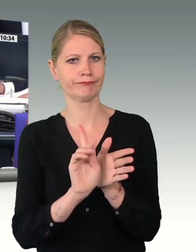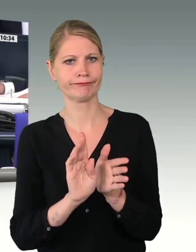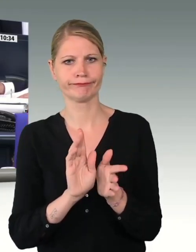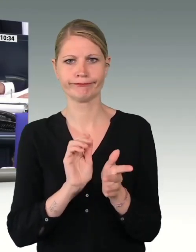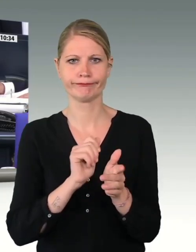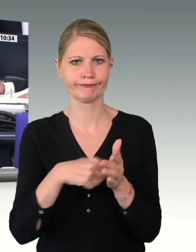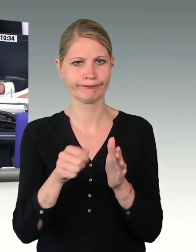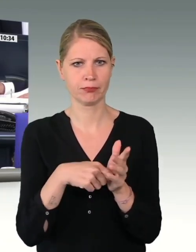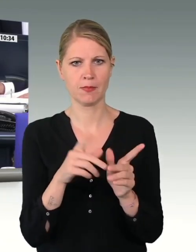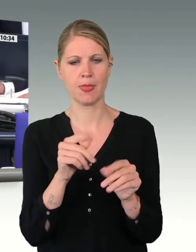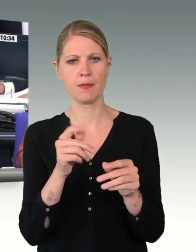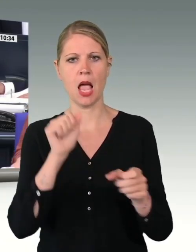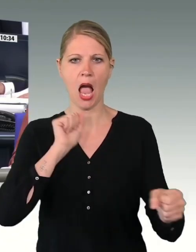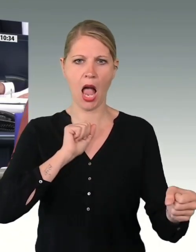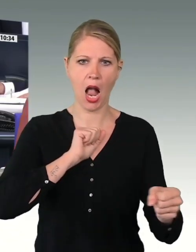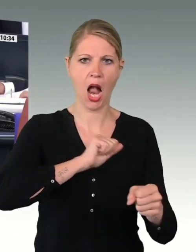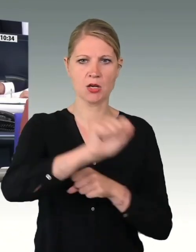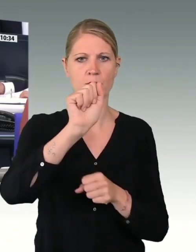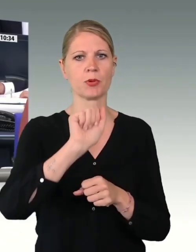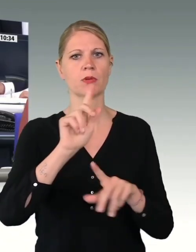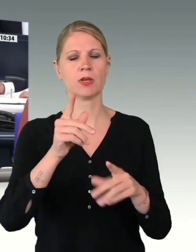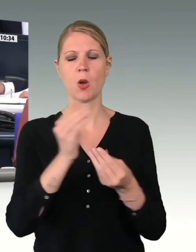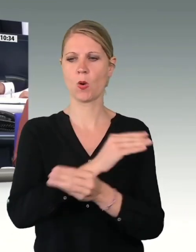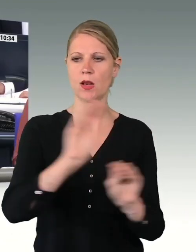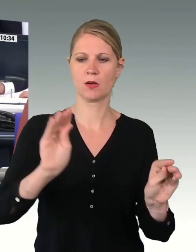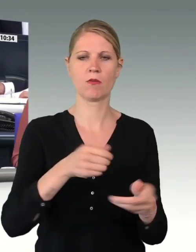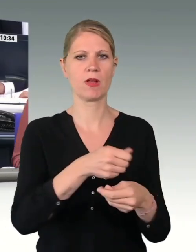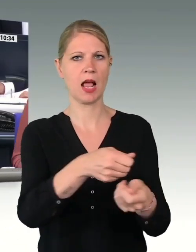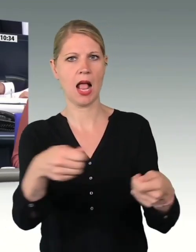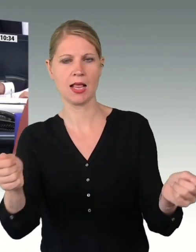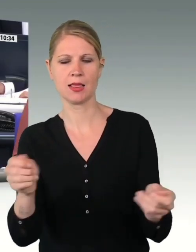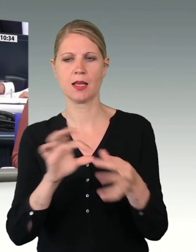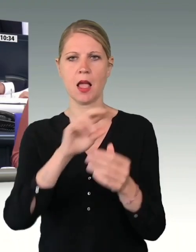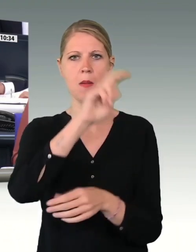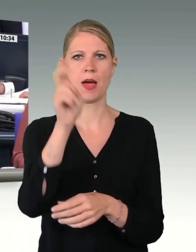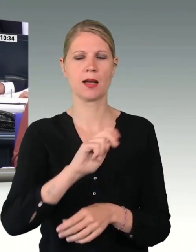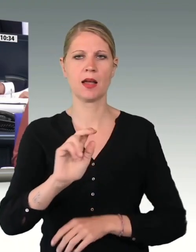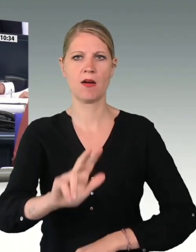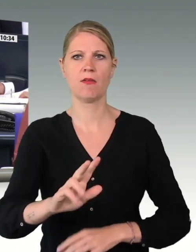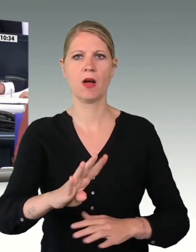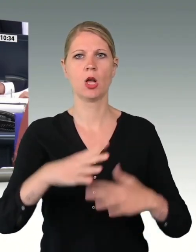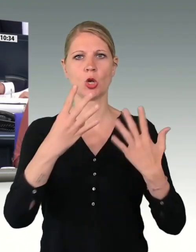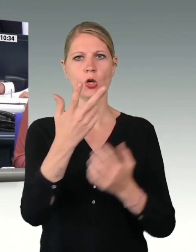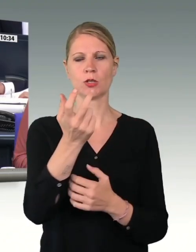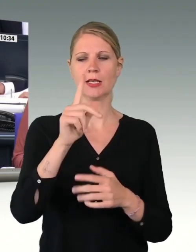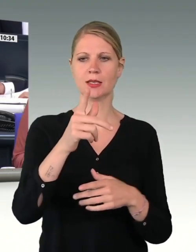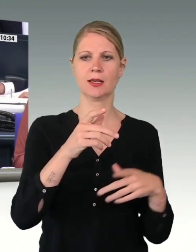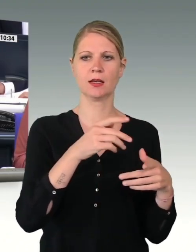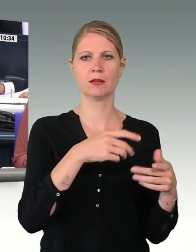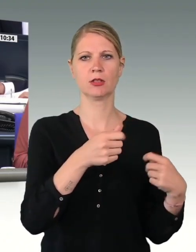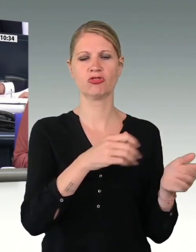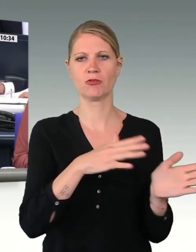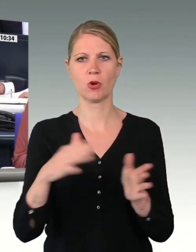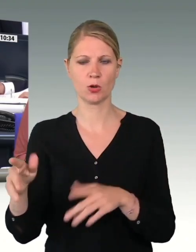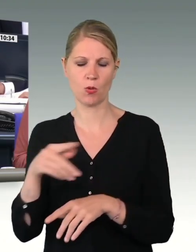wird als Unterrichtung verteilt. Gemäß § 39 der Geschäftsordnung ist der Einspruch auf die